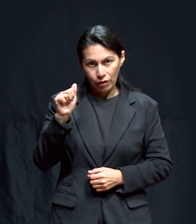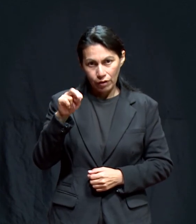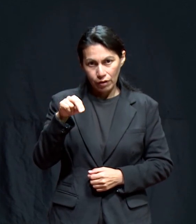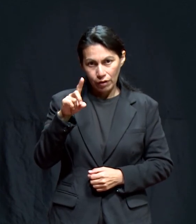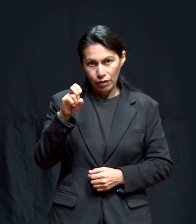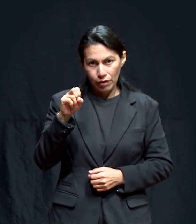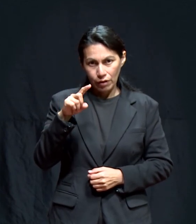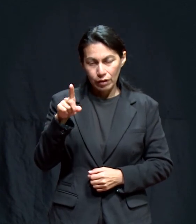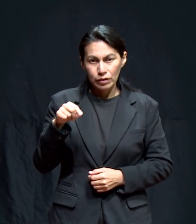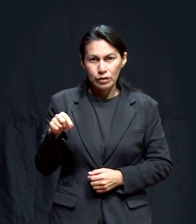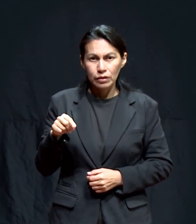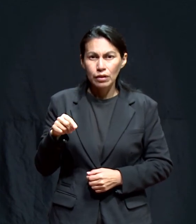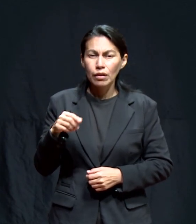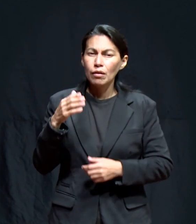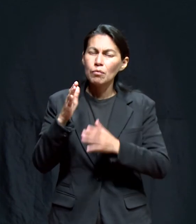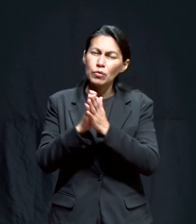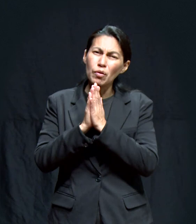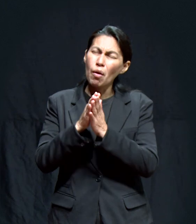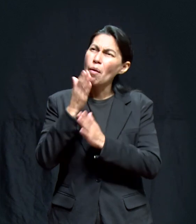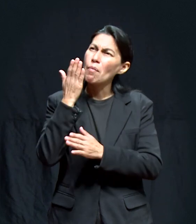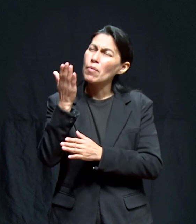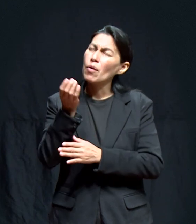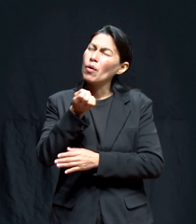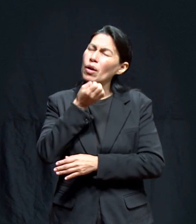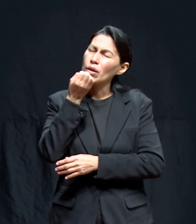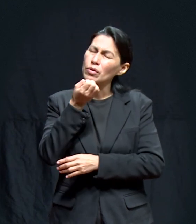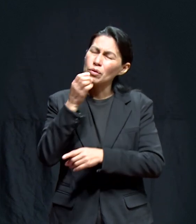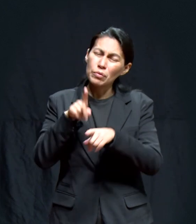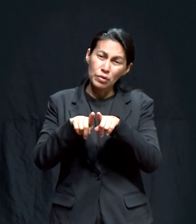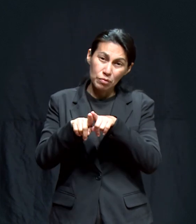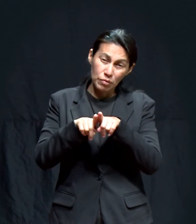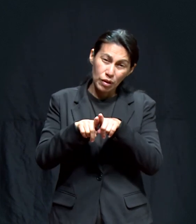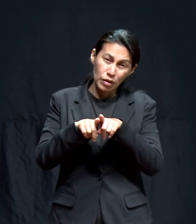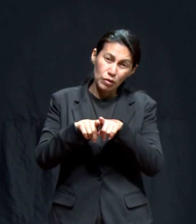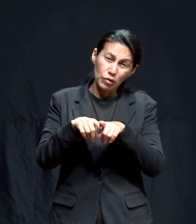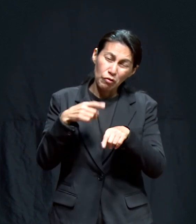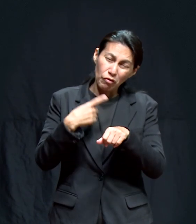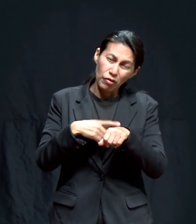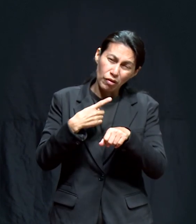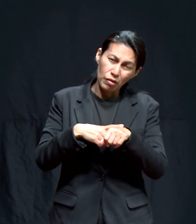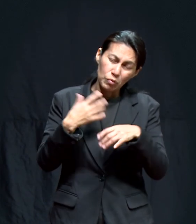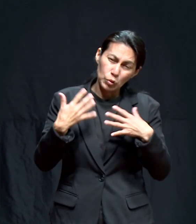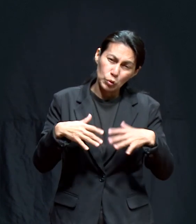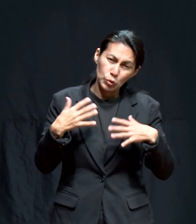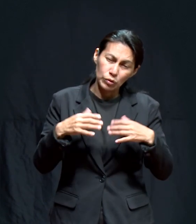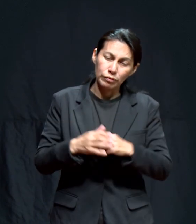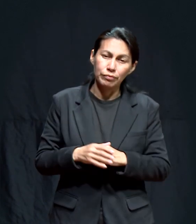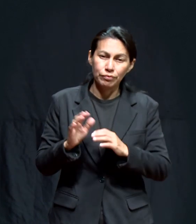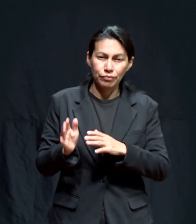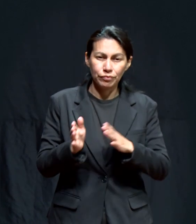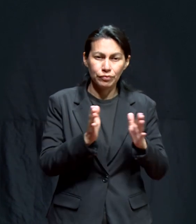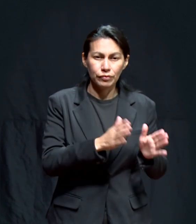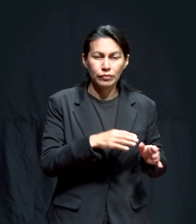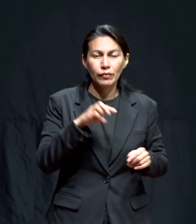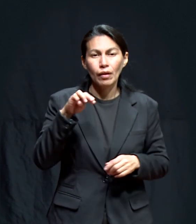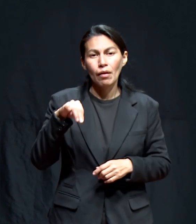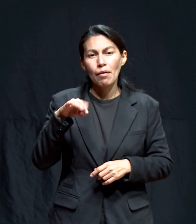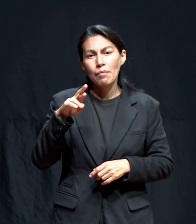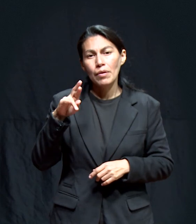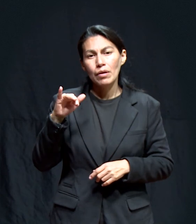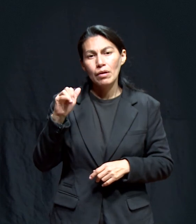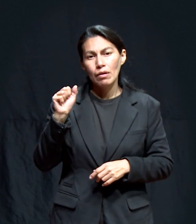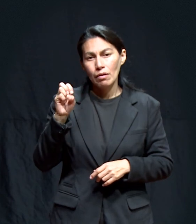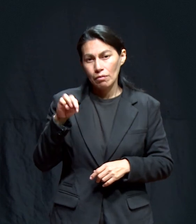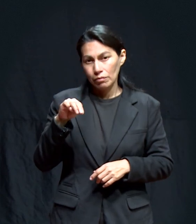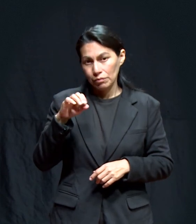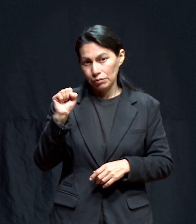por mi hermano Que está muy delicado de salud Muchas gracias Y bendiciones Miriam Sánchez Por